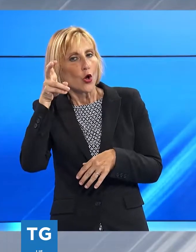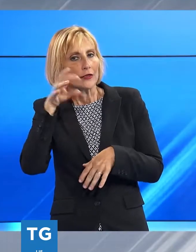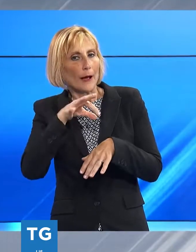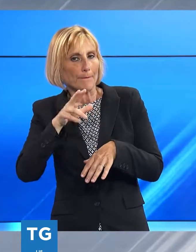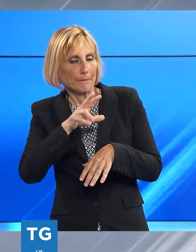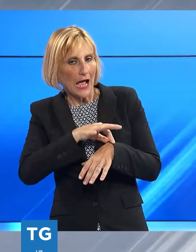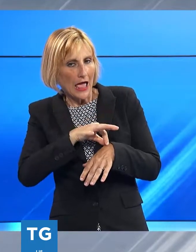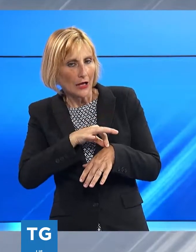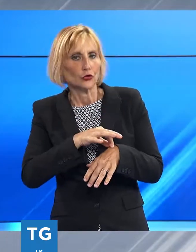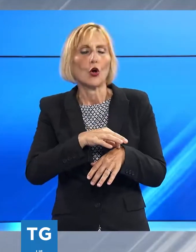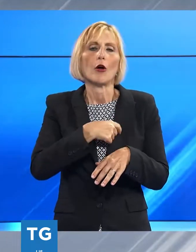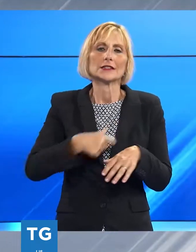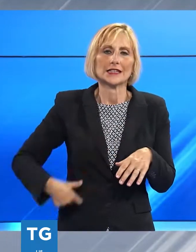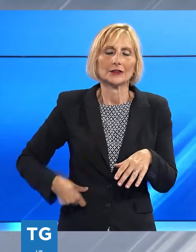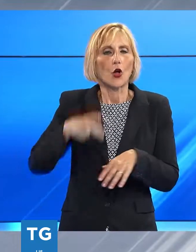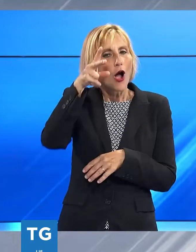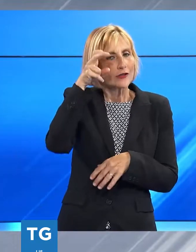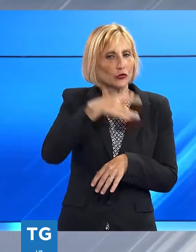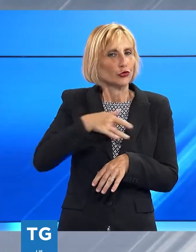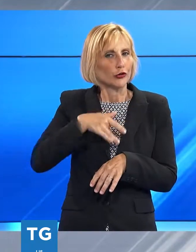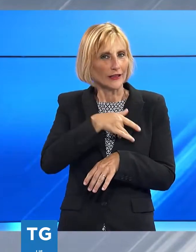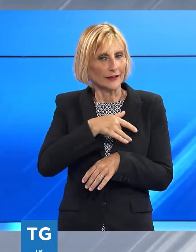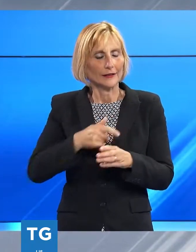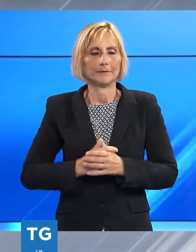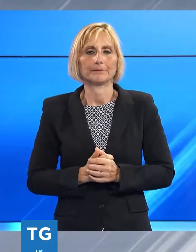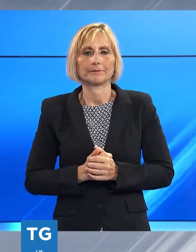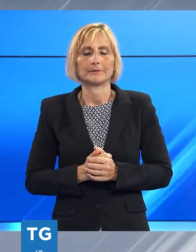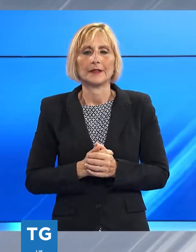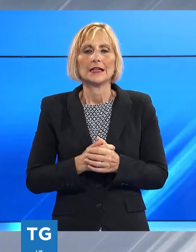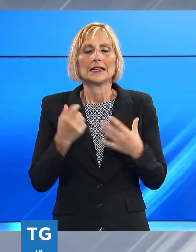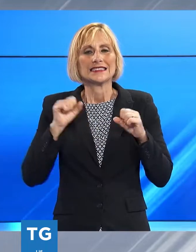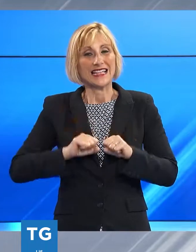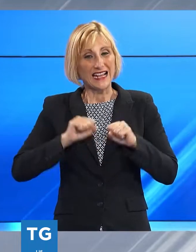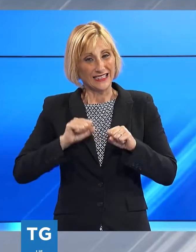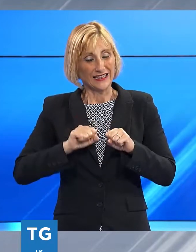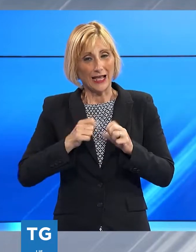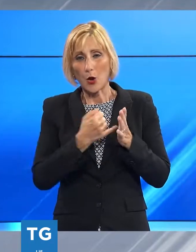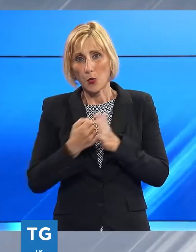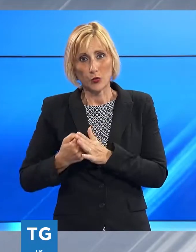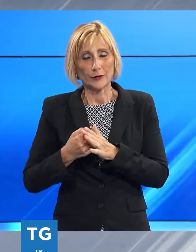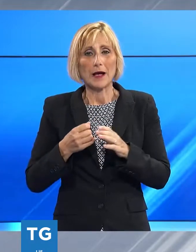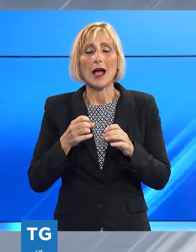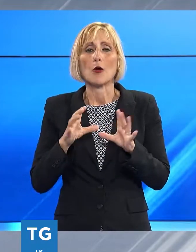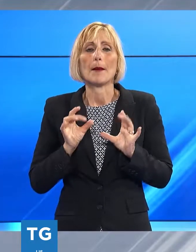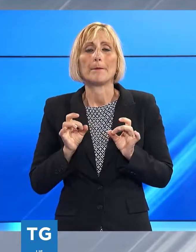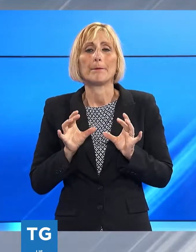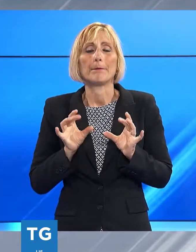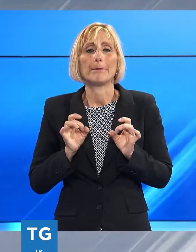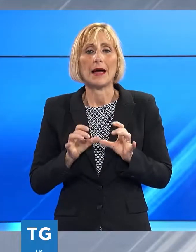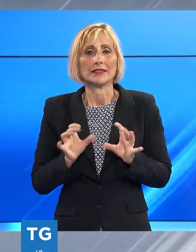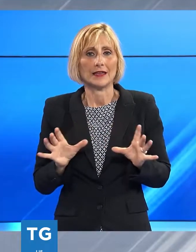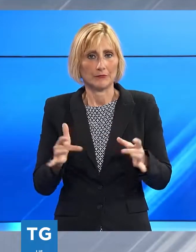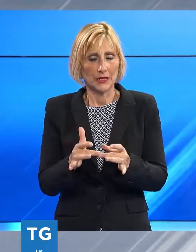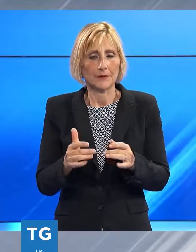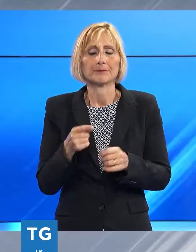territorio. Completiamo quest'ampia pagina legata alla sanità con i dati della pandemia la nostra tabella grafica e nuovi contagiati